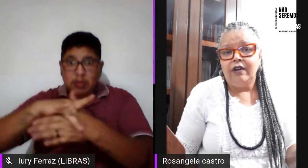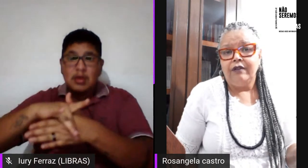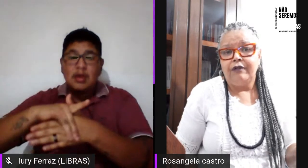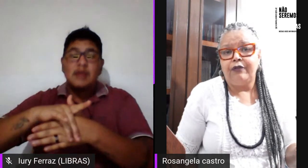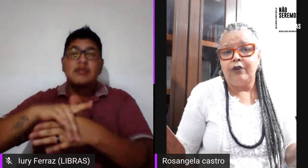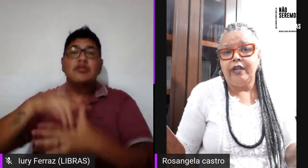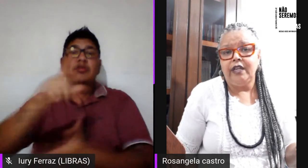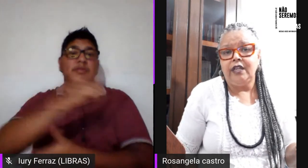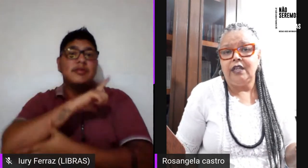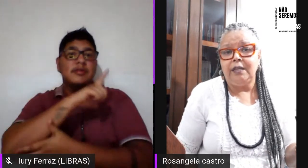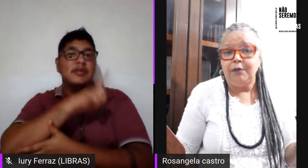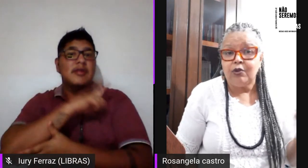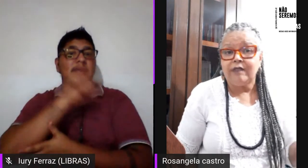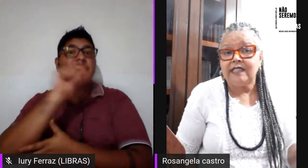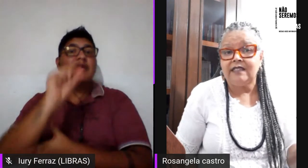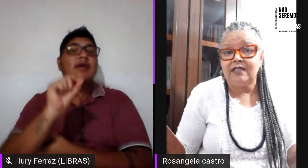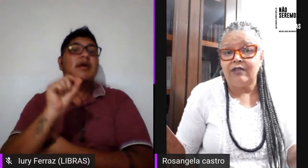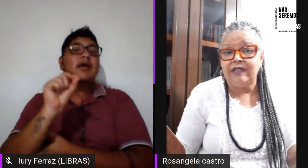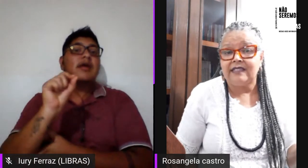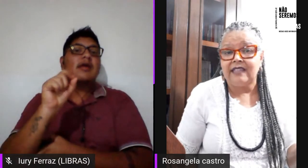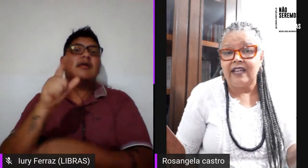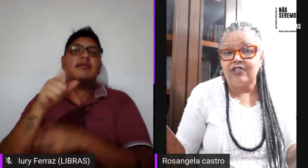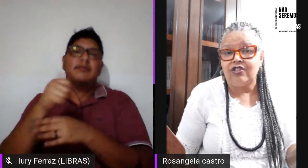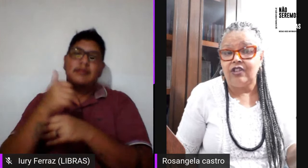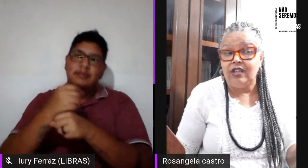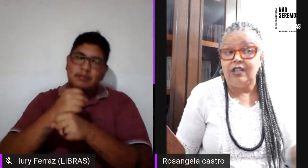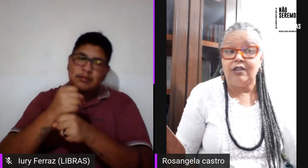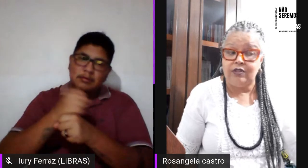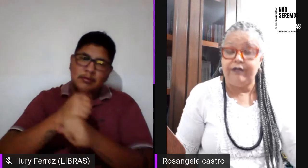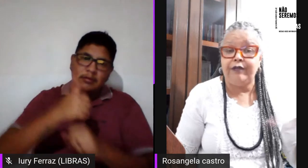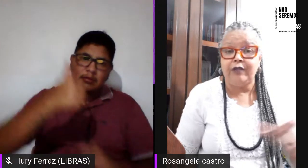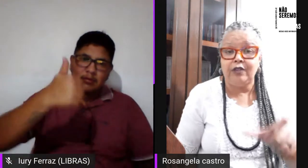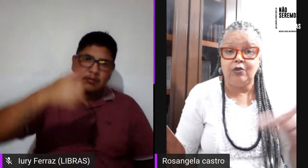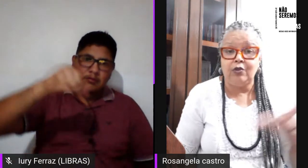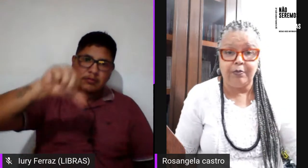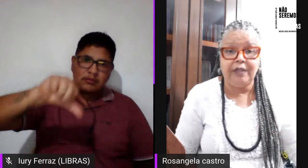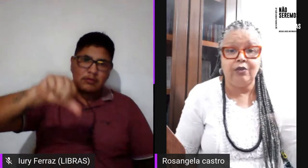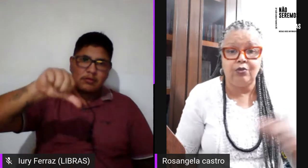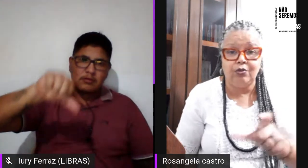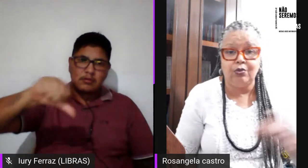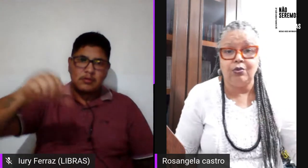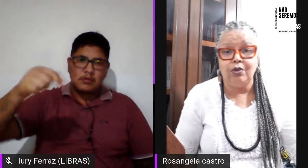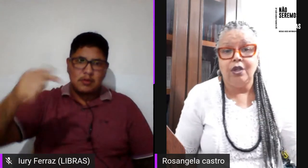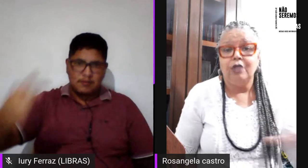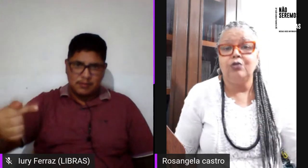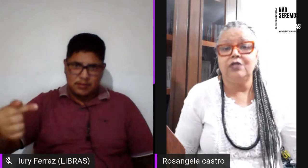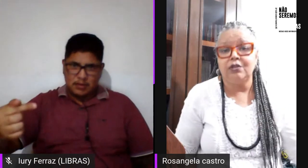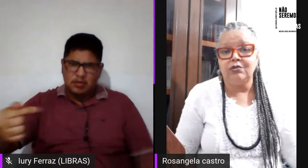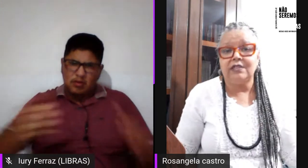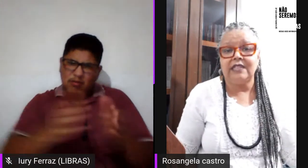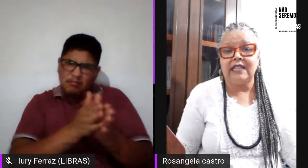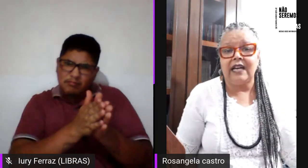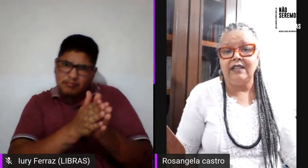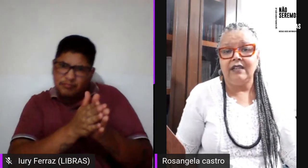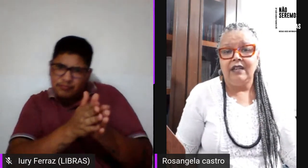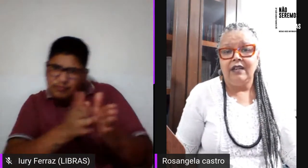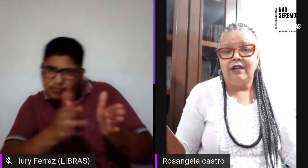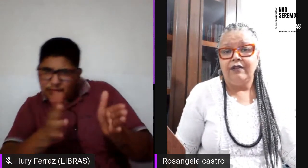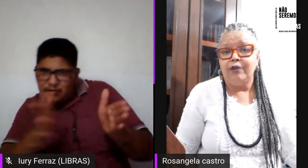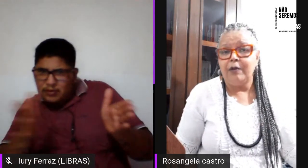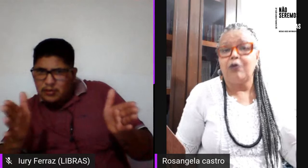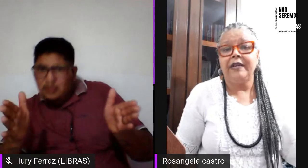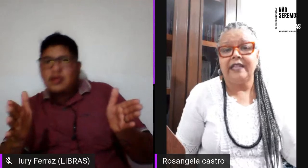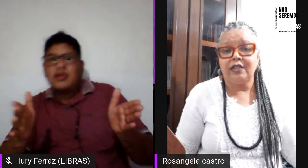foi em 1997 e inclusive foi durante o período do segundo Senale,